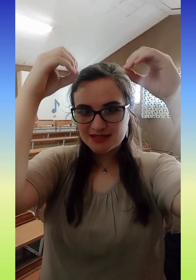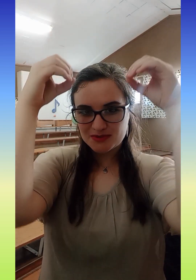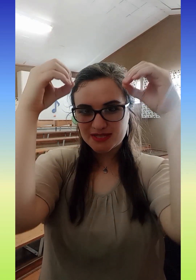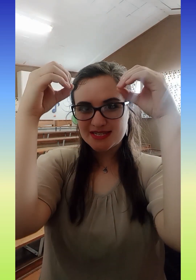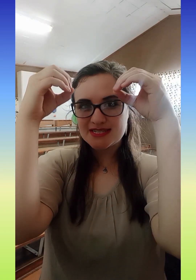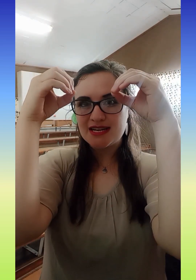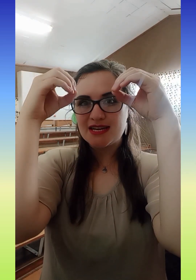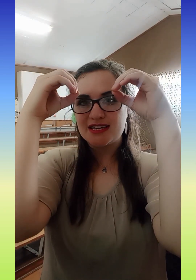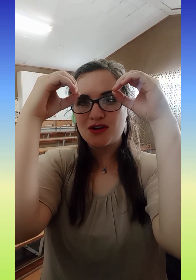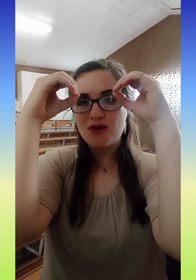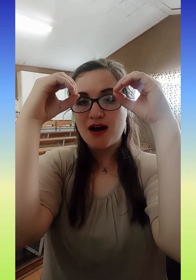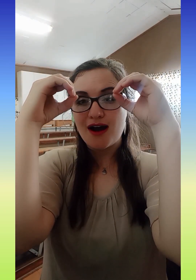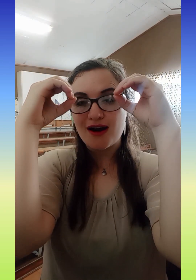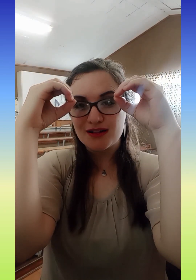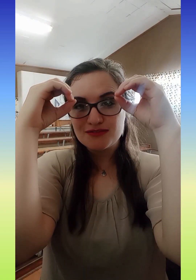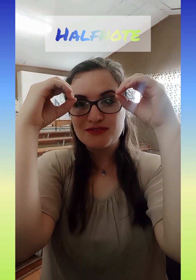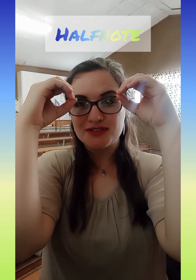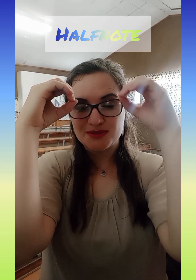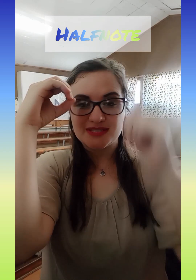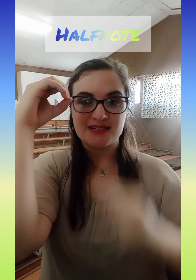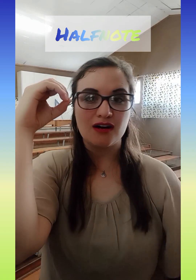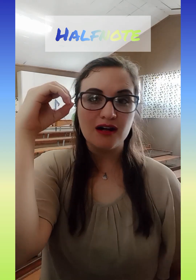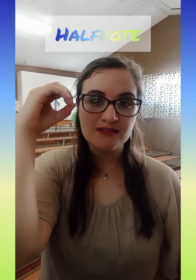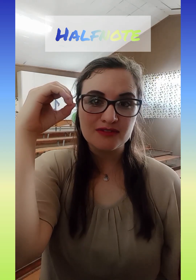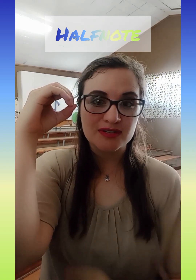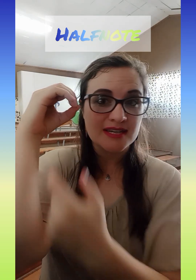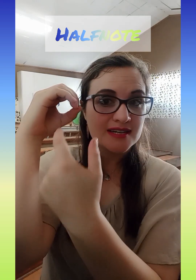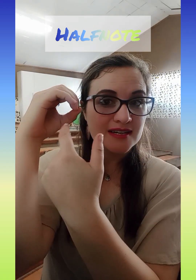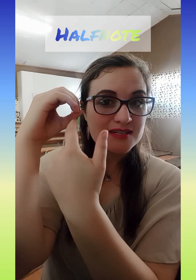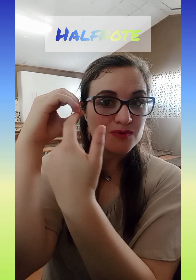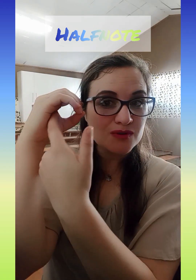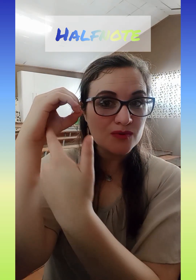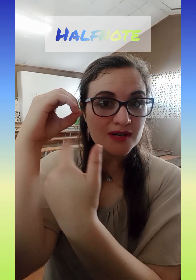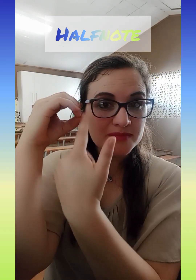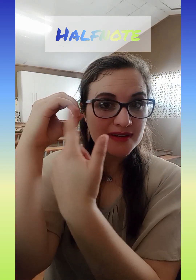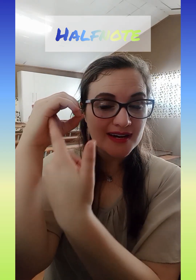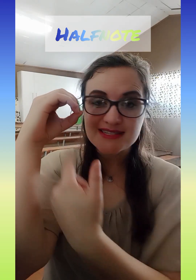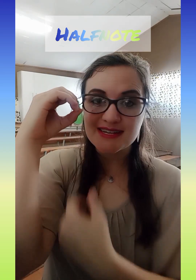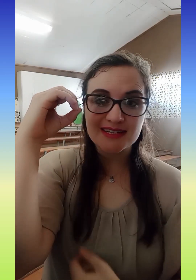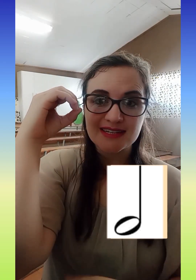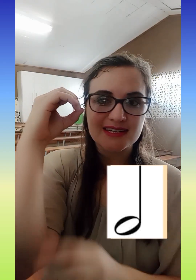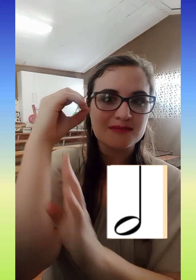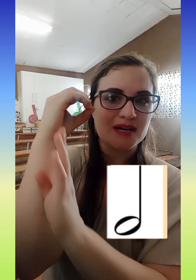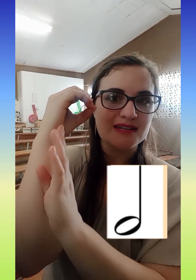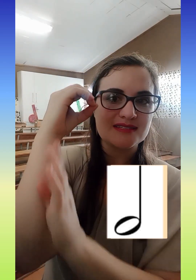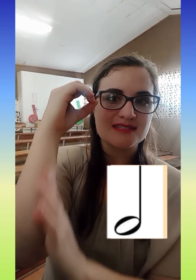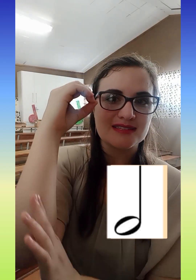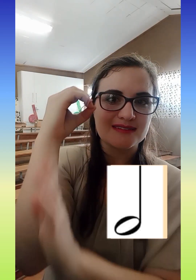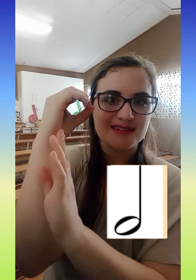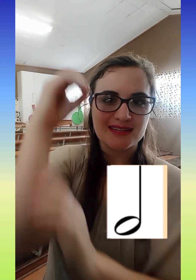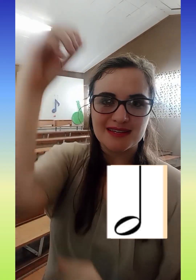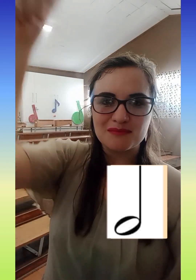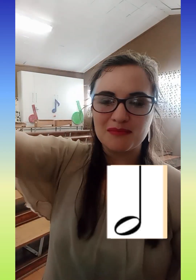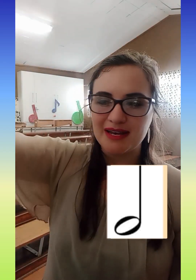nooties. Jou half noot. En een half noot is ook oop. Hy is nie ingekneer nie, maar hy het een steelkie by.